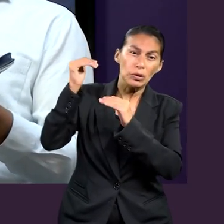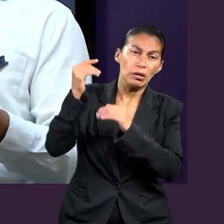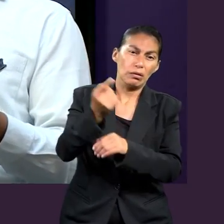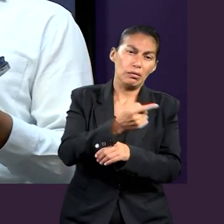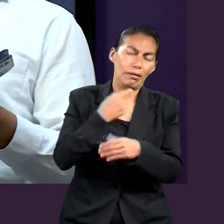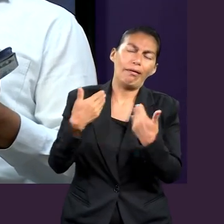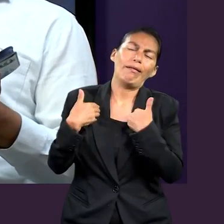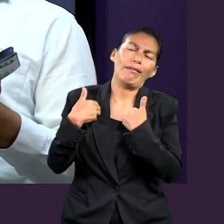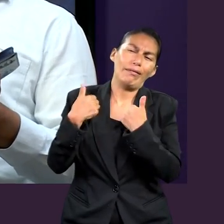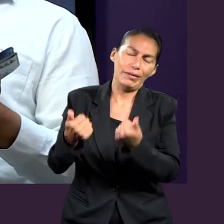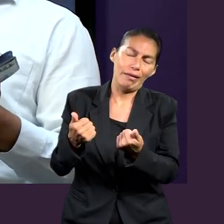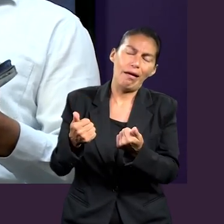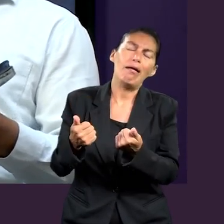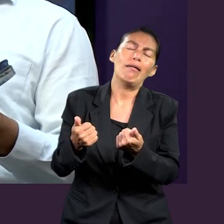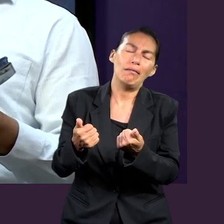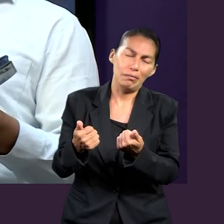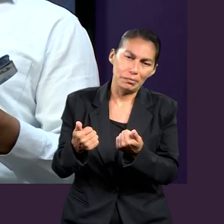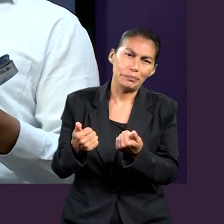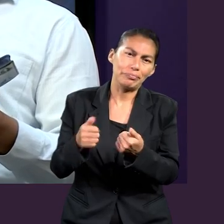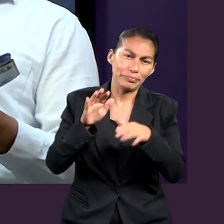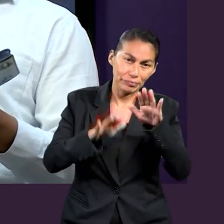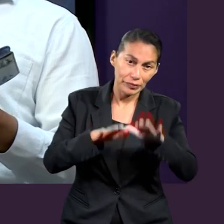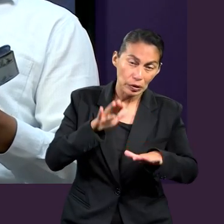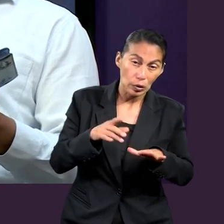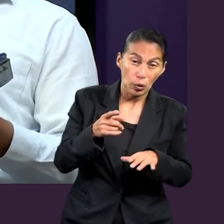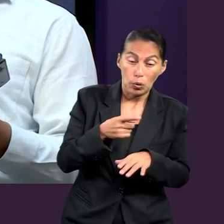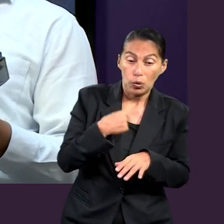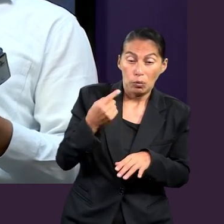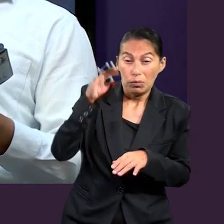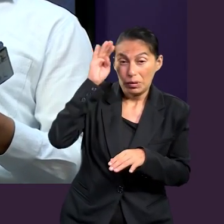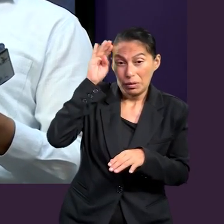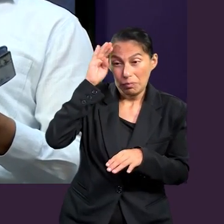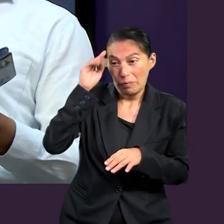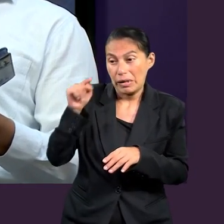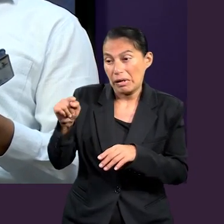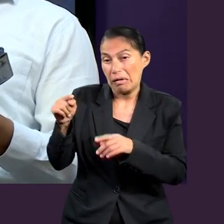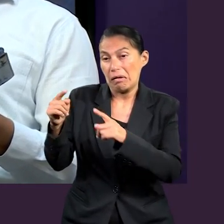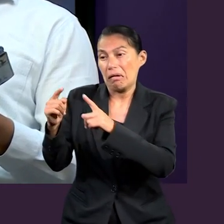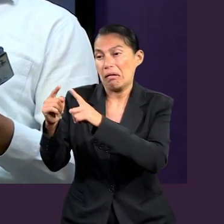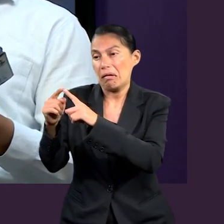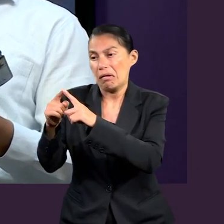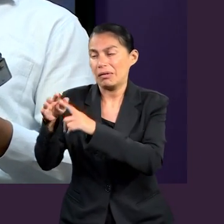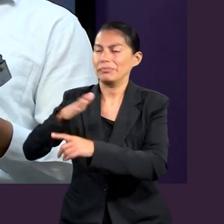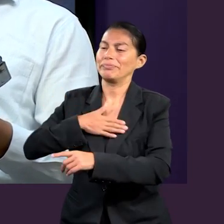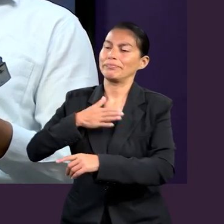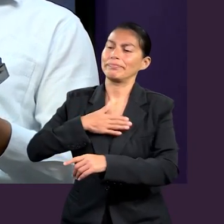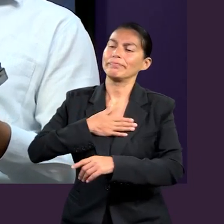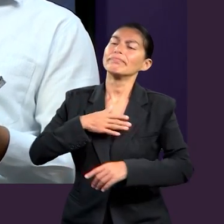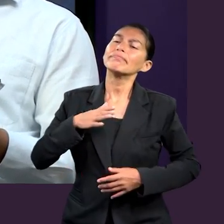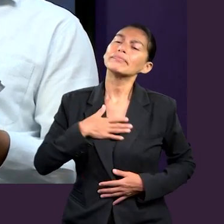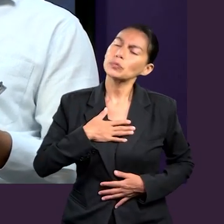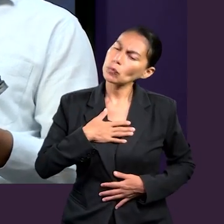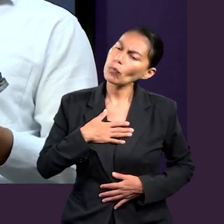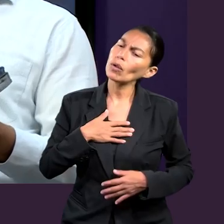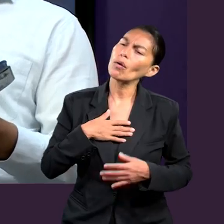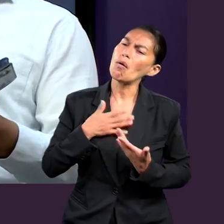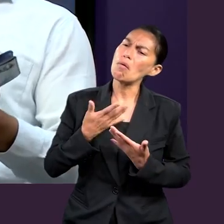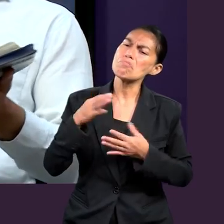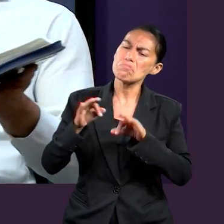dar un sentido de ubicación. Porque en ocasiones nosotros creemos que la iglesia nos pertenece, por ocupar